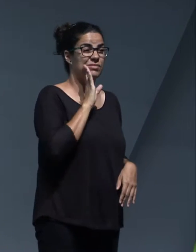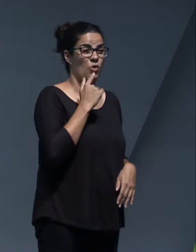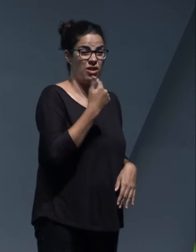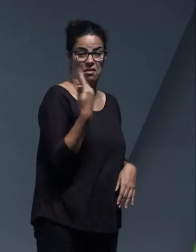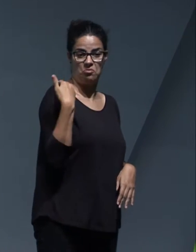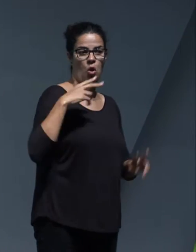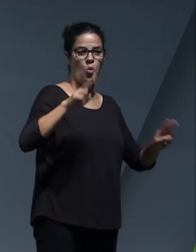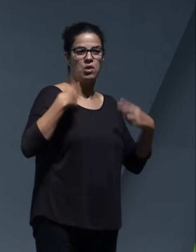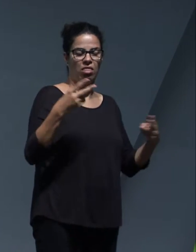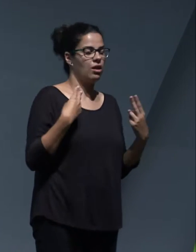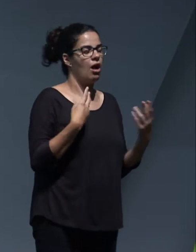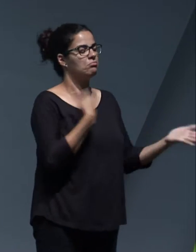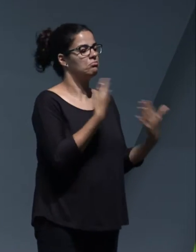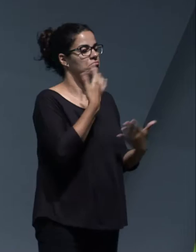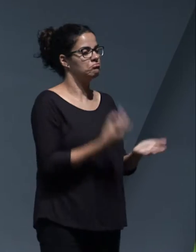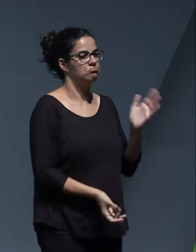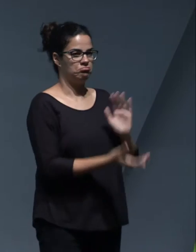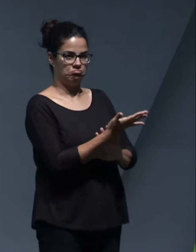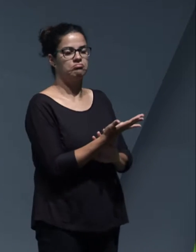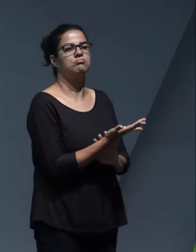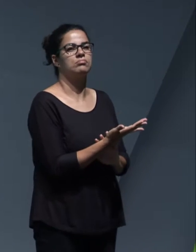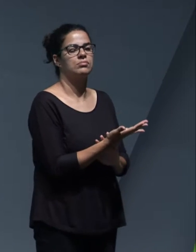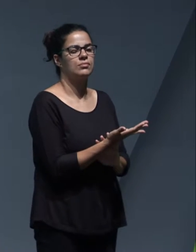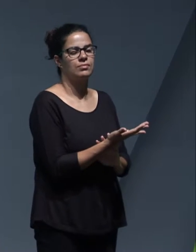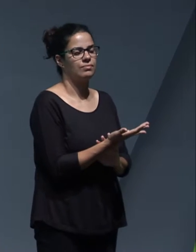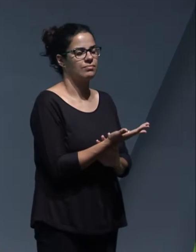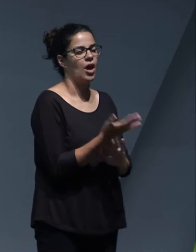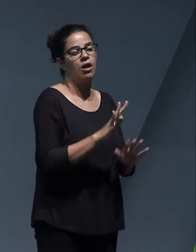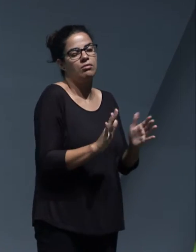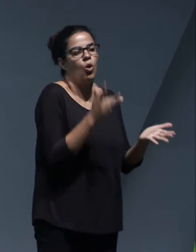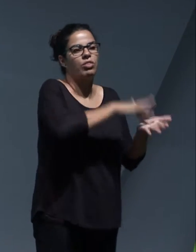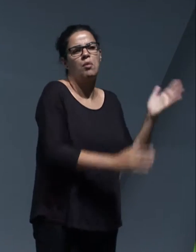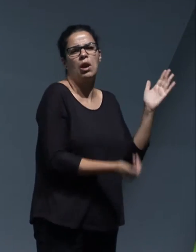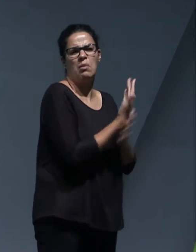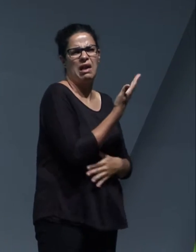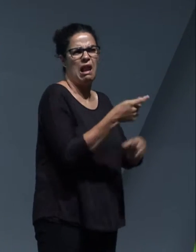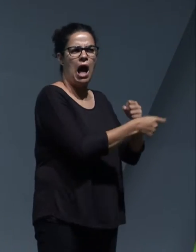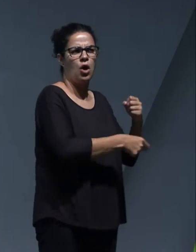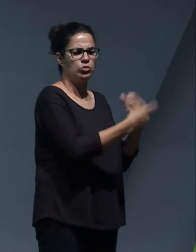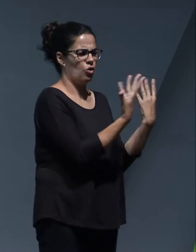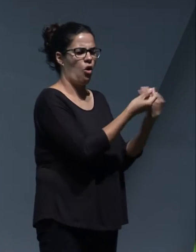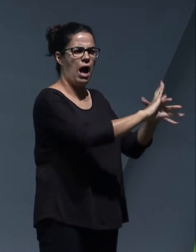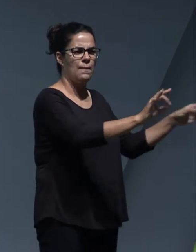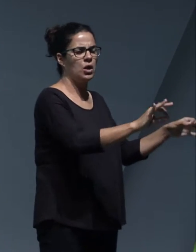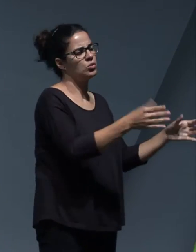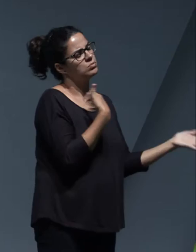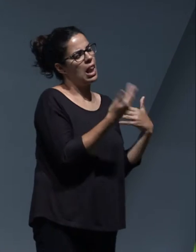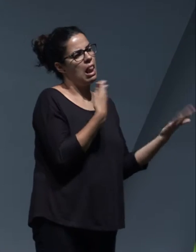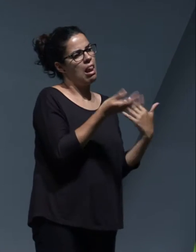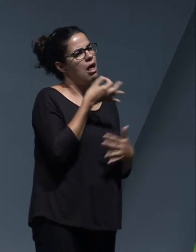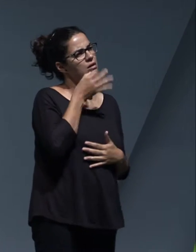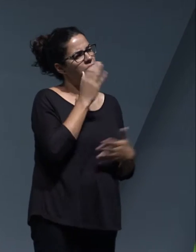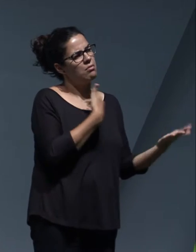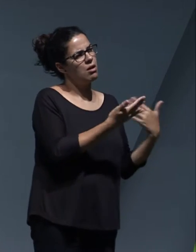en una mañana de agosto, pues tomando un café con unos amigos, sobre la necesidad de, viendo los retos que en agosto